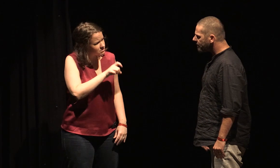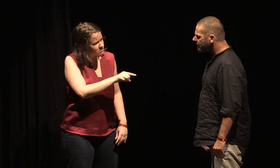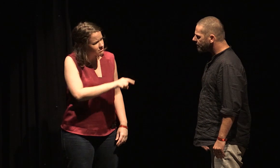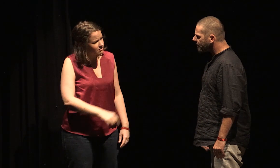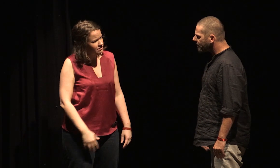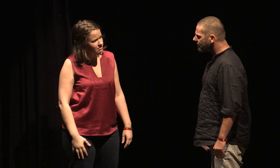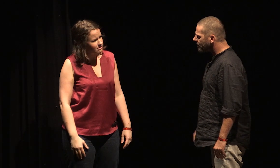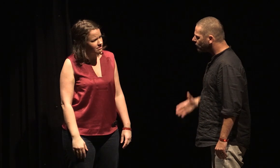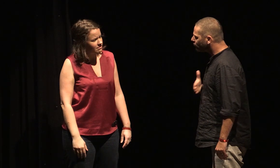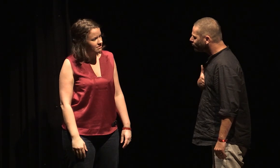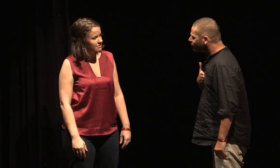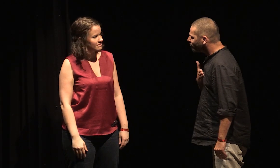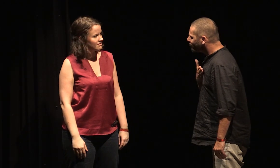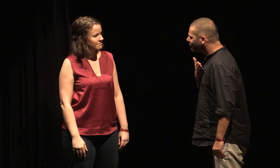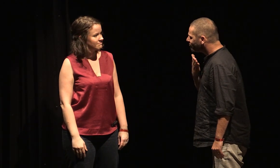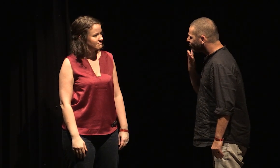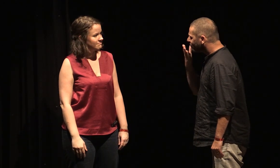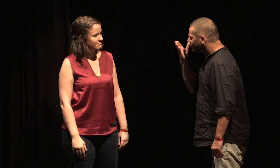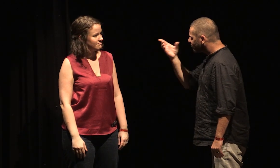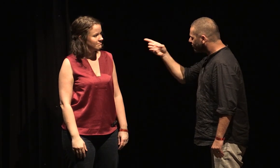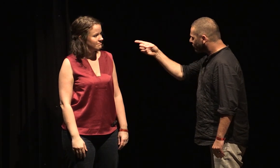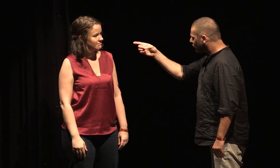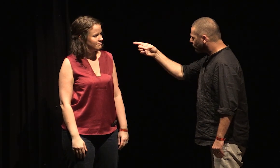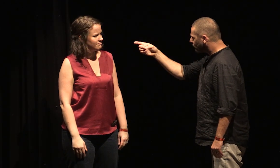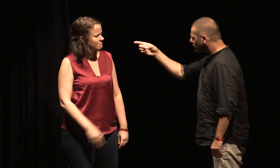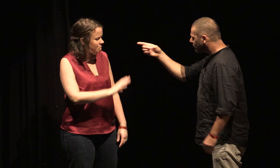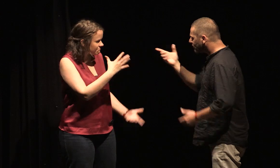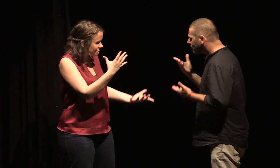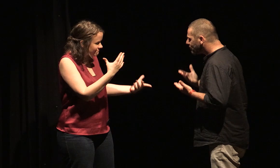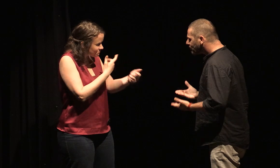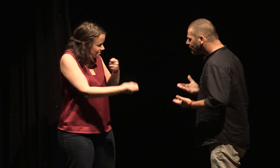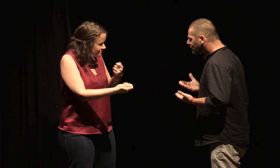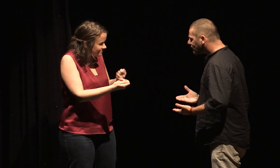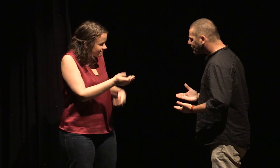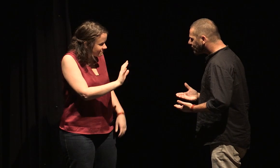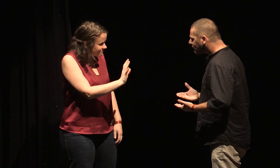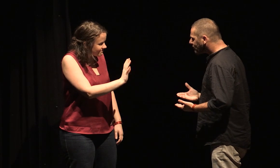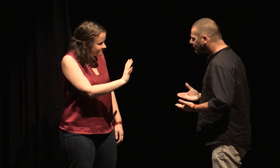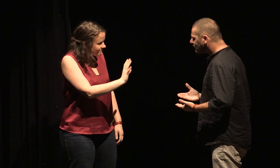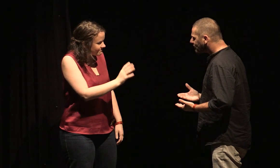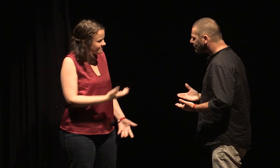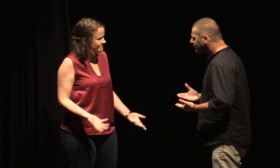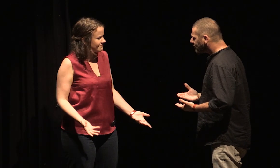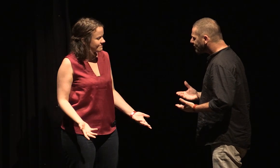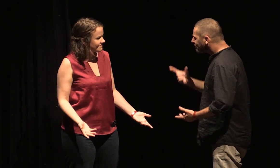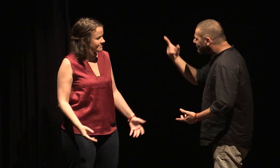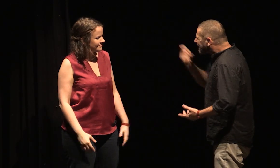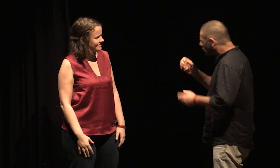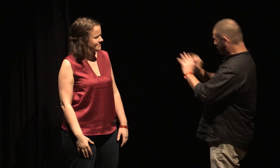Je t'aime, toi, maintenant. Ce n'est pas une réponse suffisante. Ta question n'est pas claire non plus.